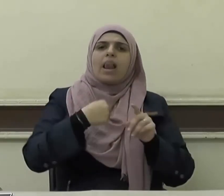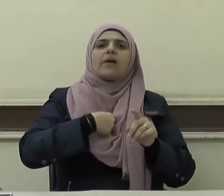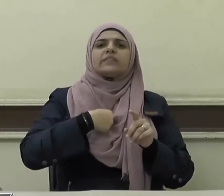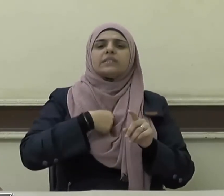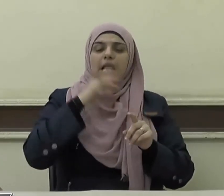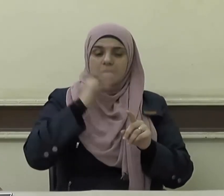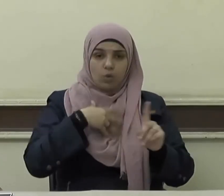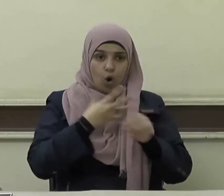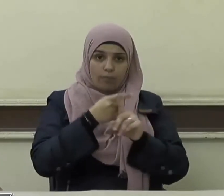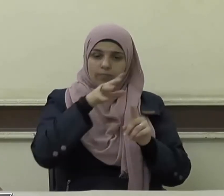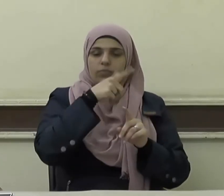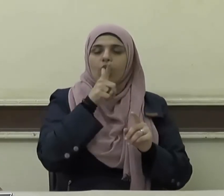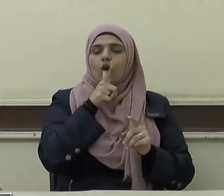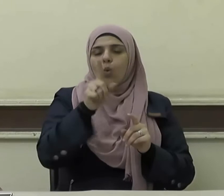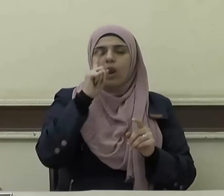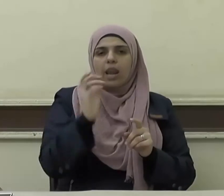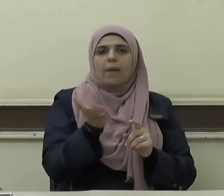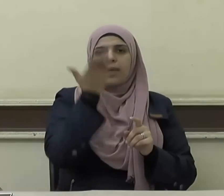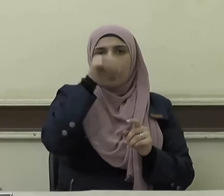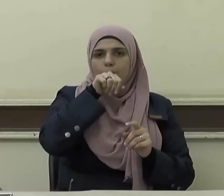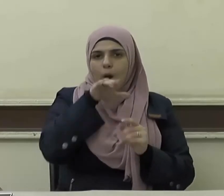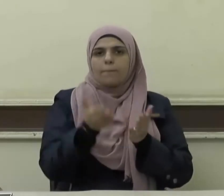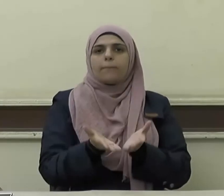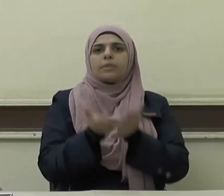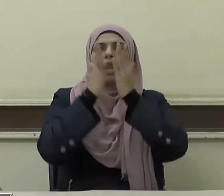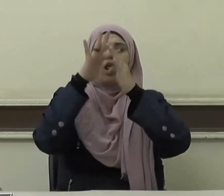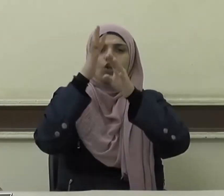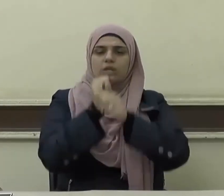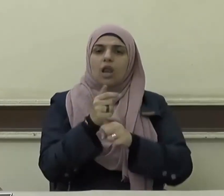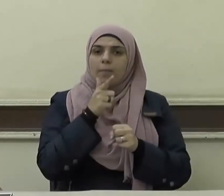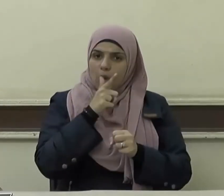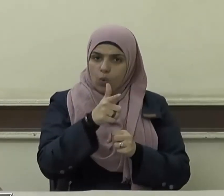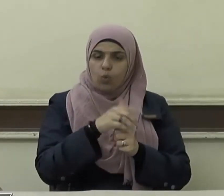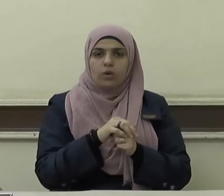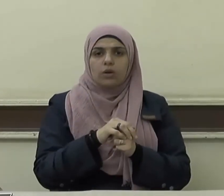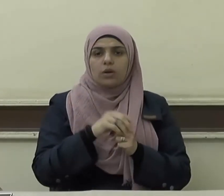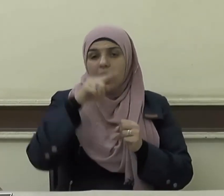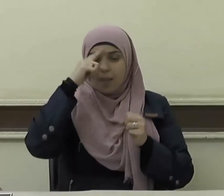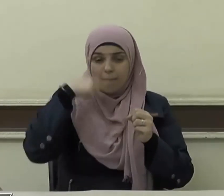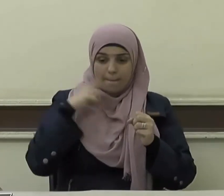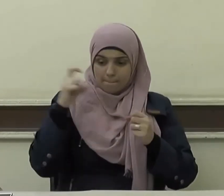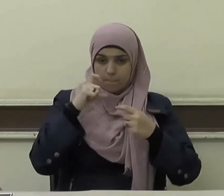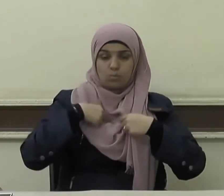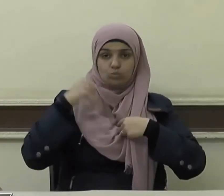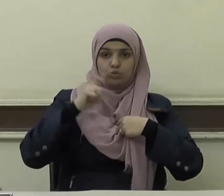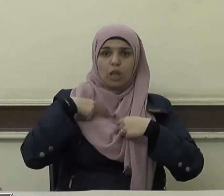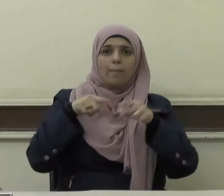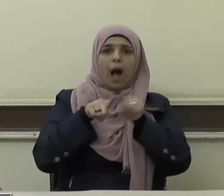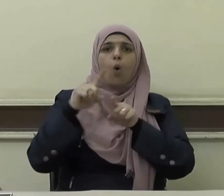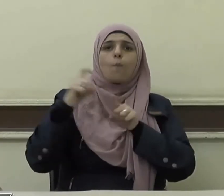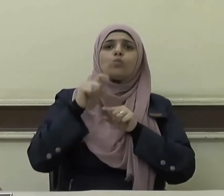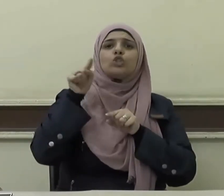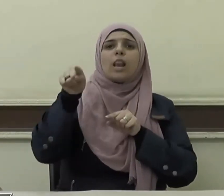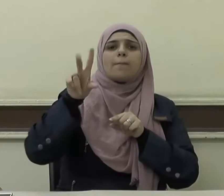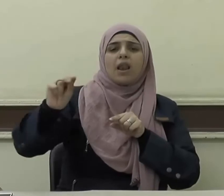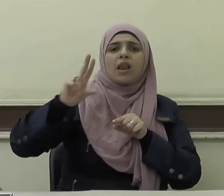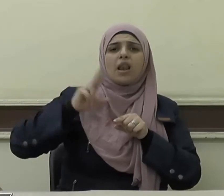يحبه لنفسه يقول نبينا صلى الله عليه وسلم المسلم أخو المسلم